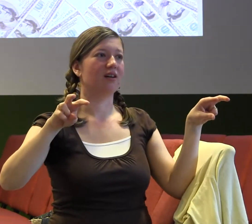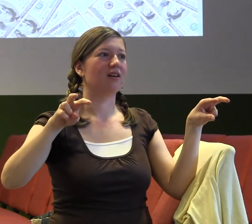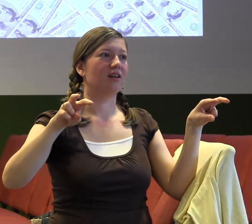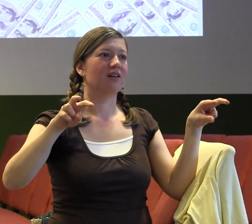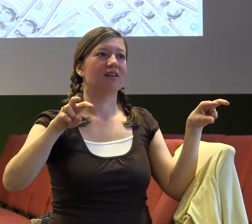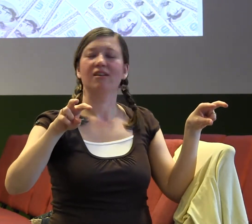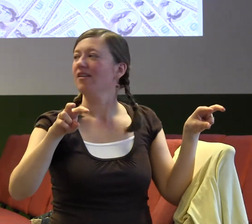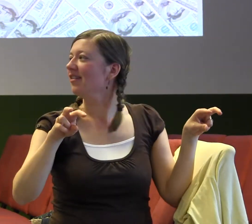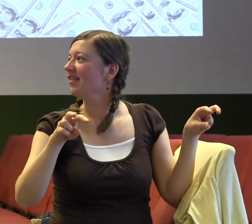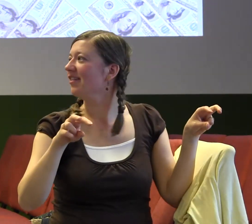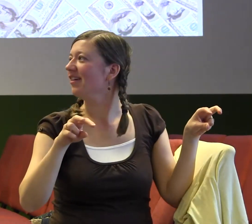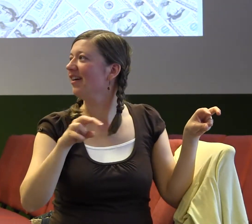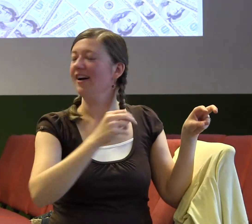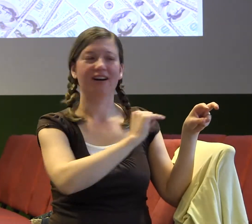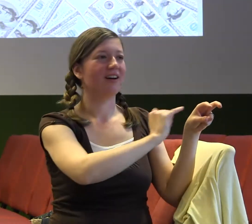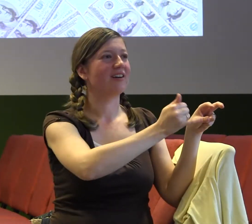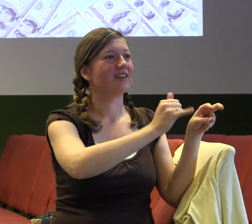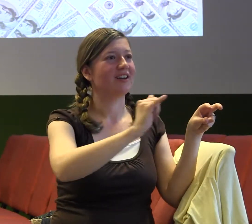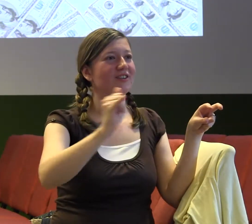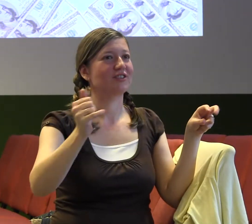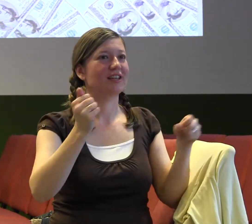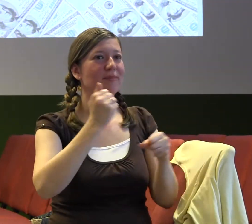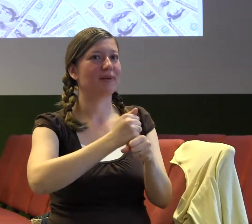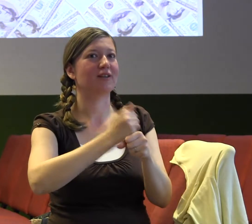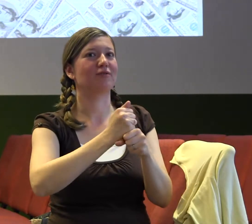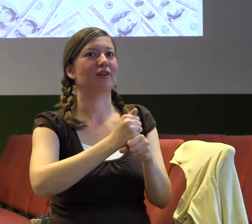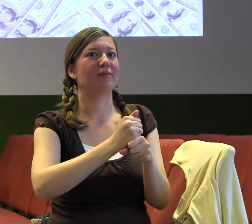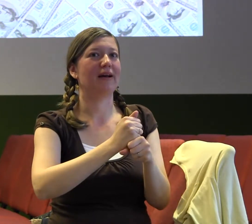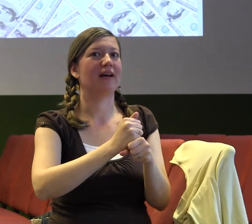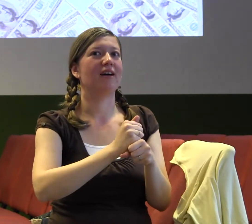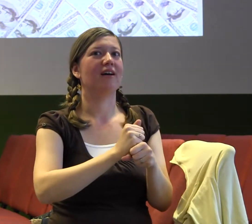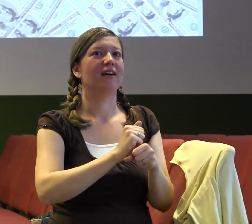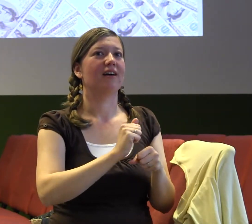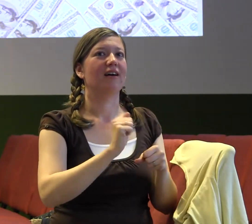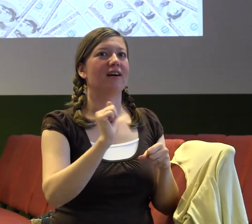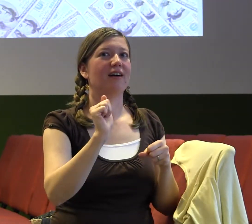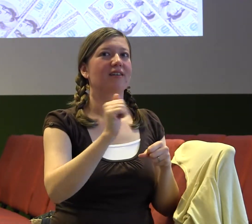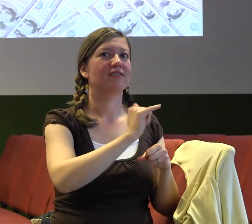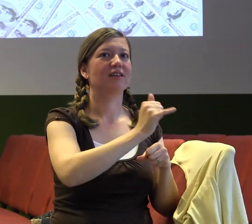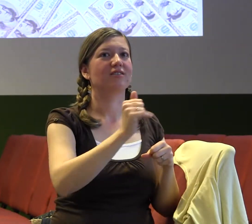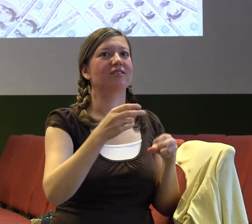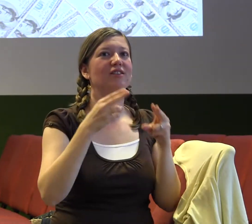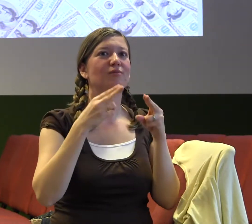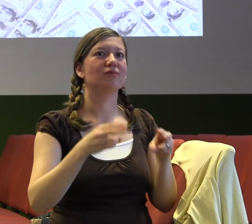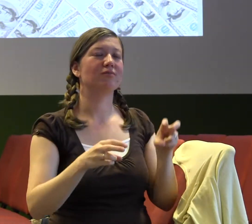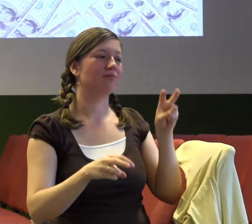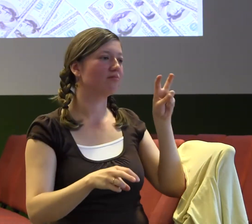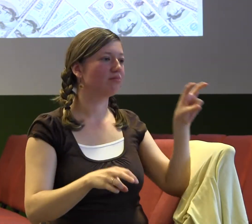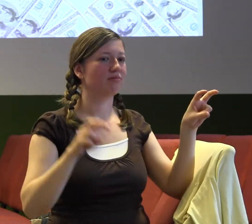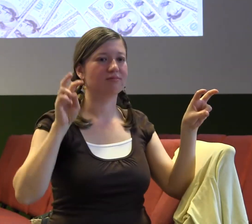pracujeme někde jinde za jejich okolností ale všichni můžeme mít buď ten nebo onen postoj a